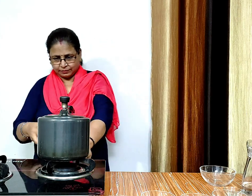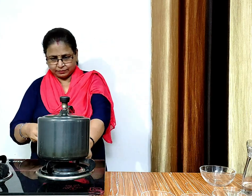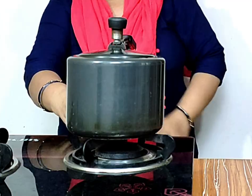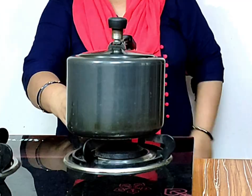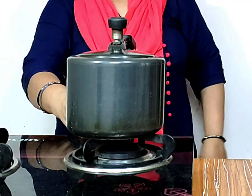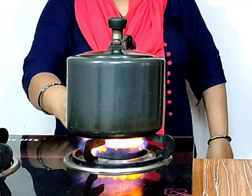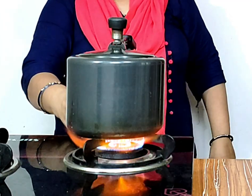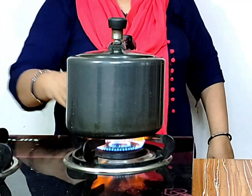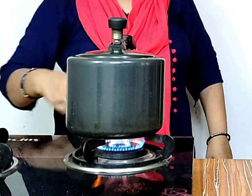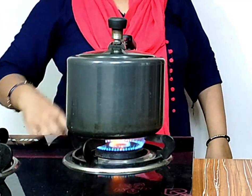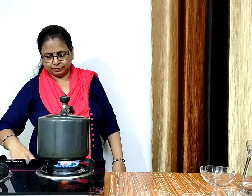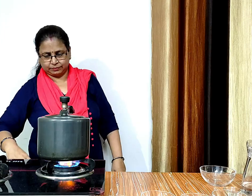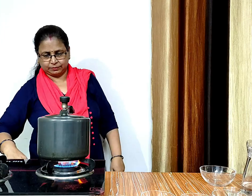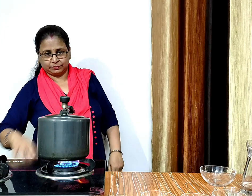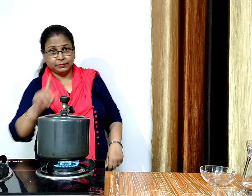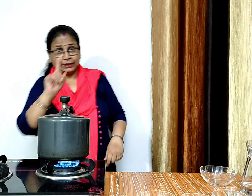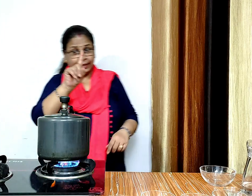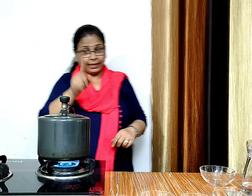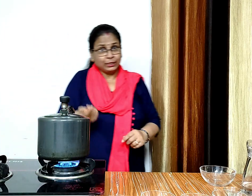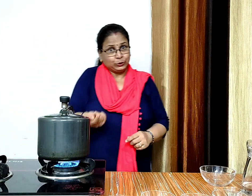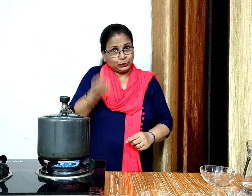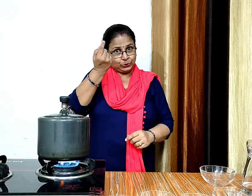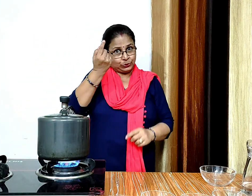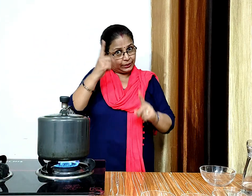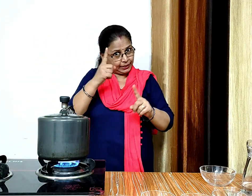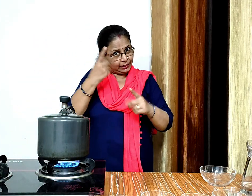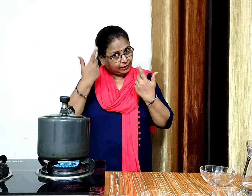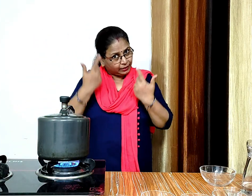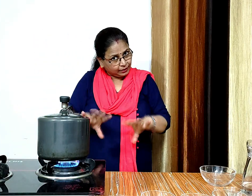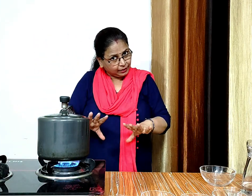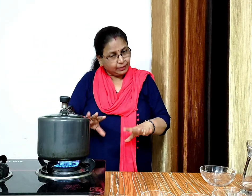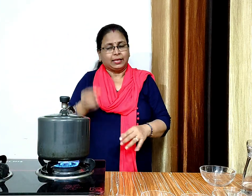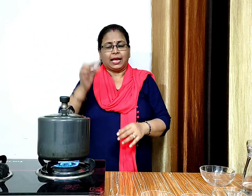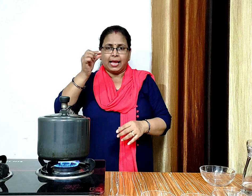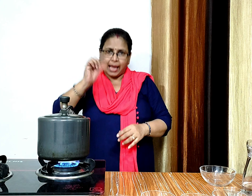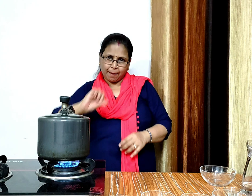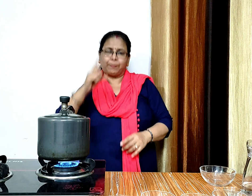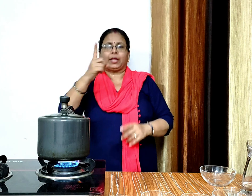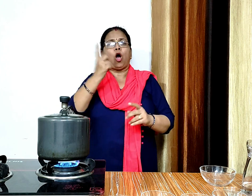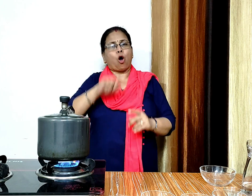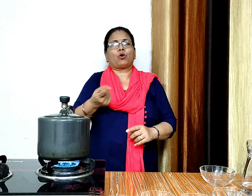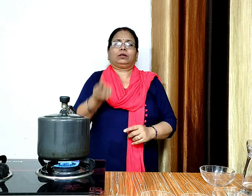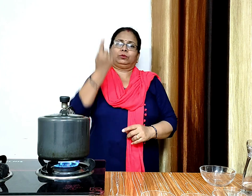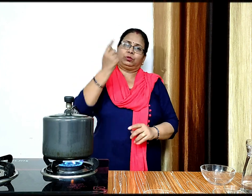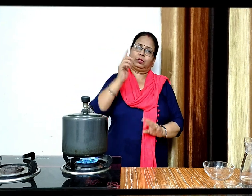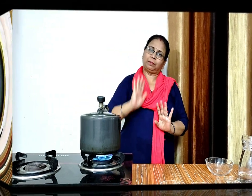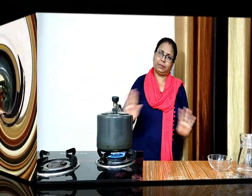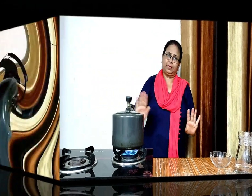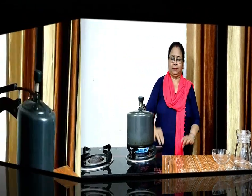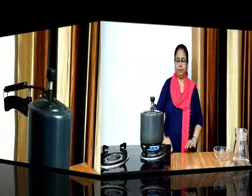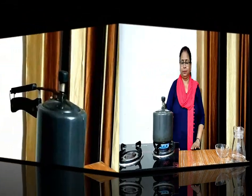और गैस ओन कर देंगे और तेज आज पर एक सीटी आने तक कंदजार करेंगे और फिर गैस धीमी कर देंगे